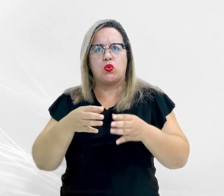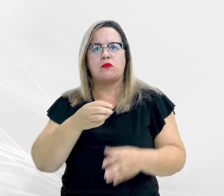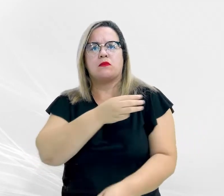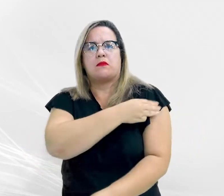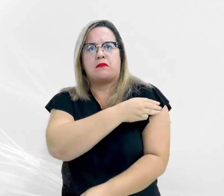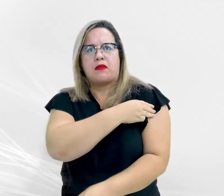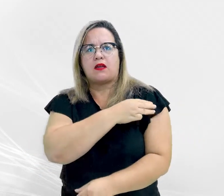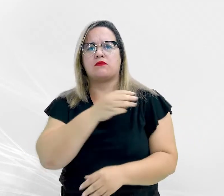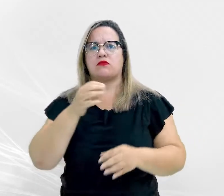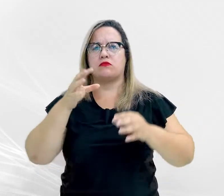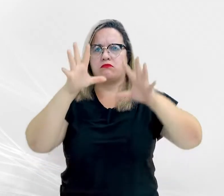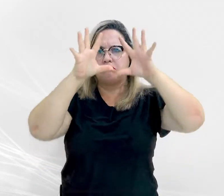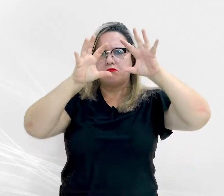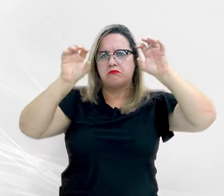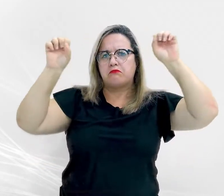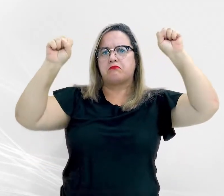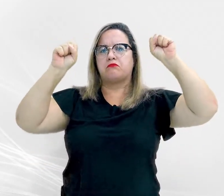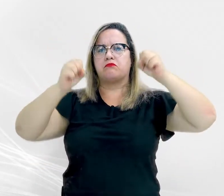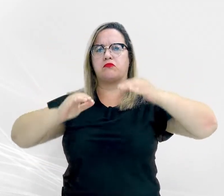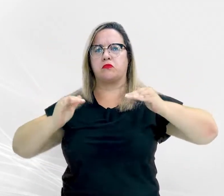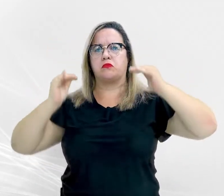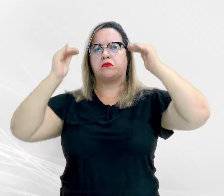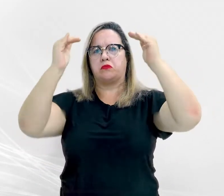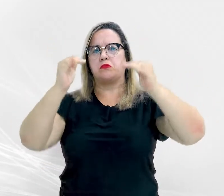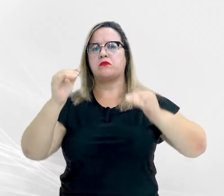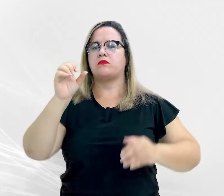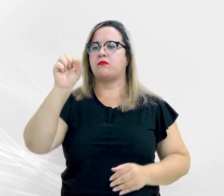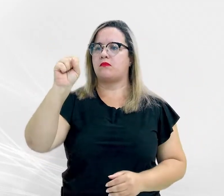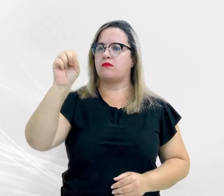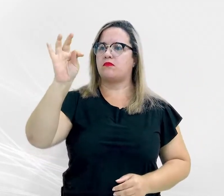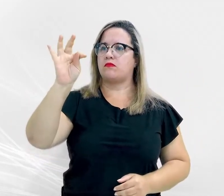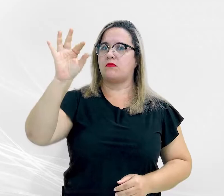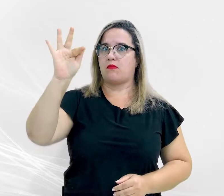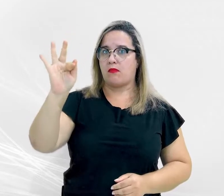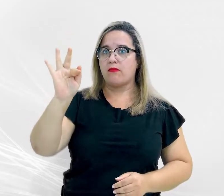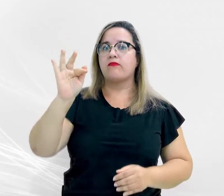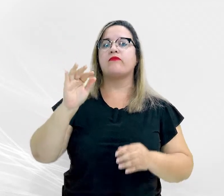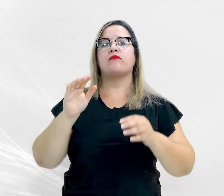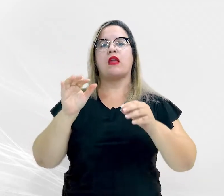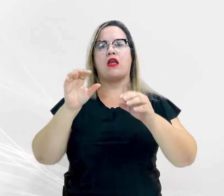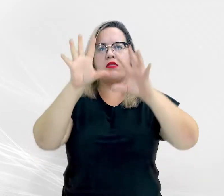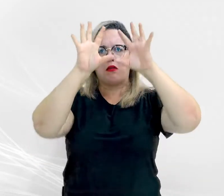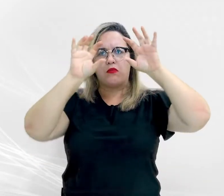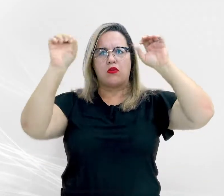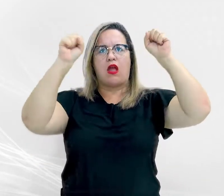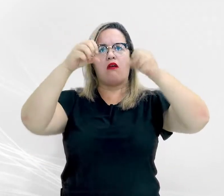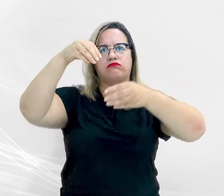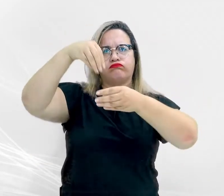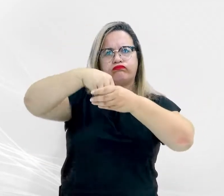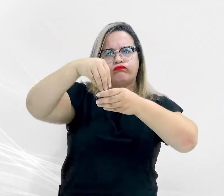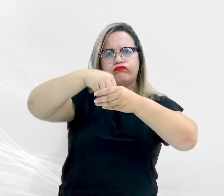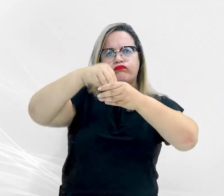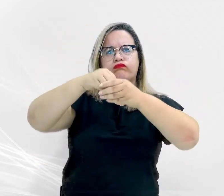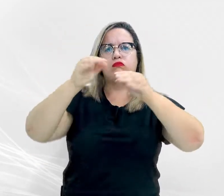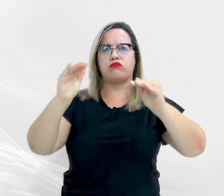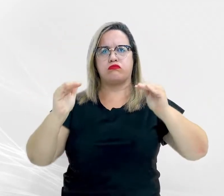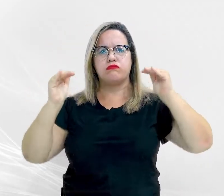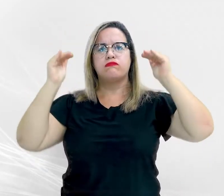Supremo Tribunal Federal, Supremo Tribunal de Justiça e Tribunal Superior Eleitoral. O escritório, situado